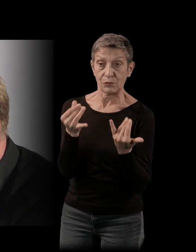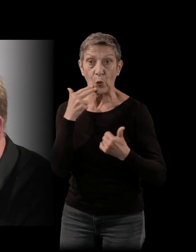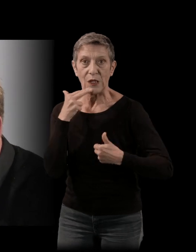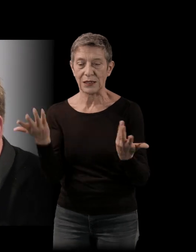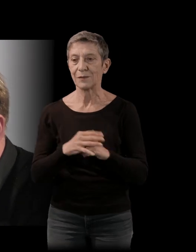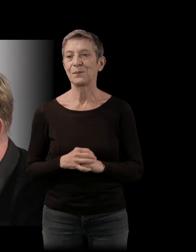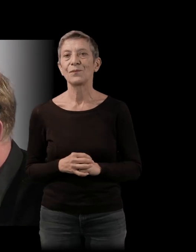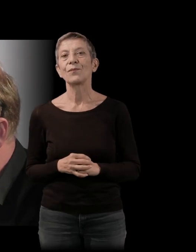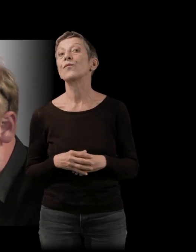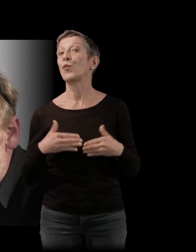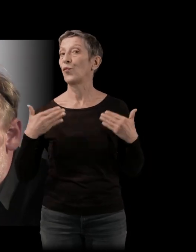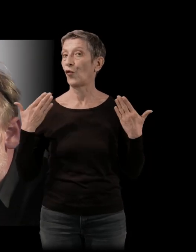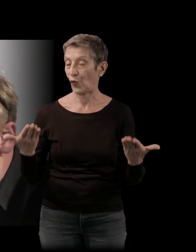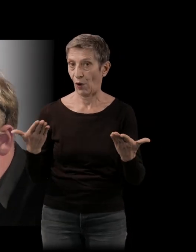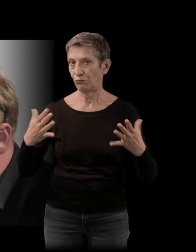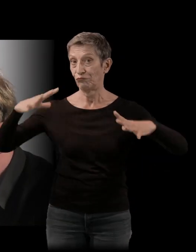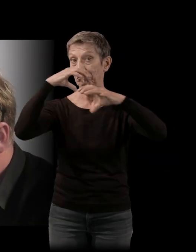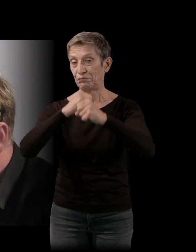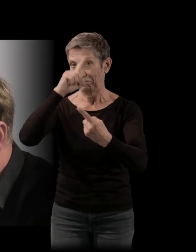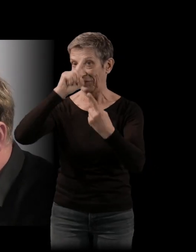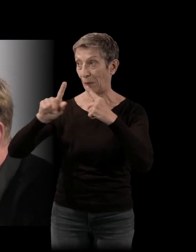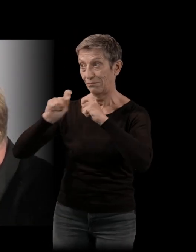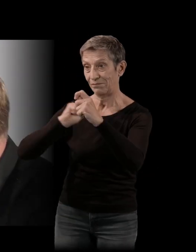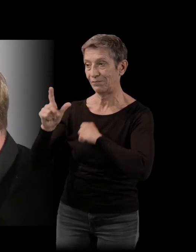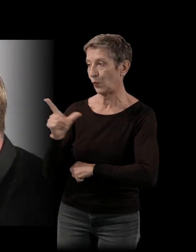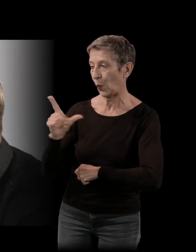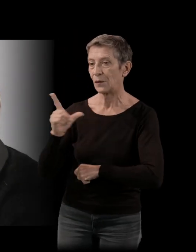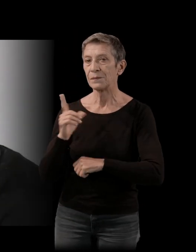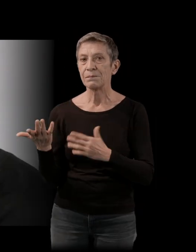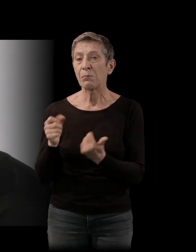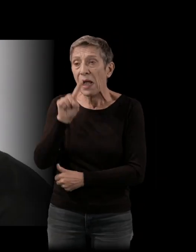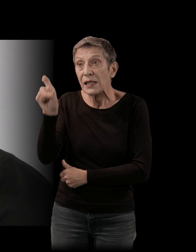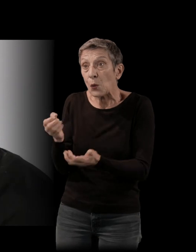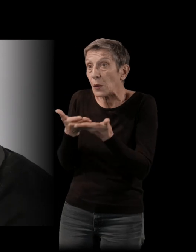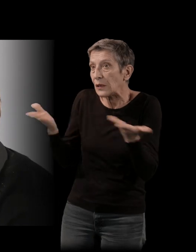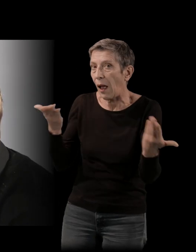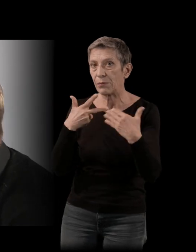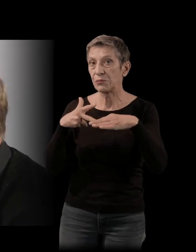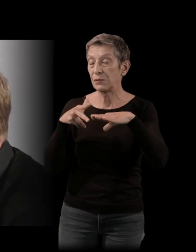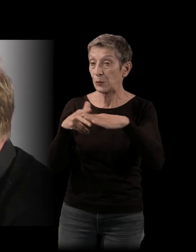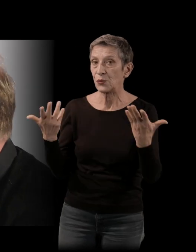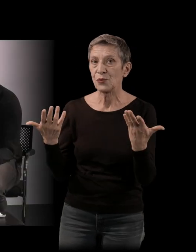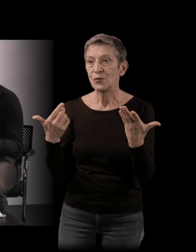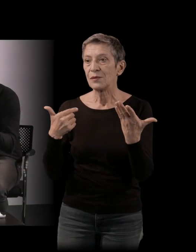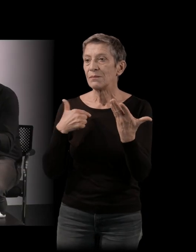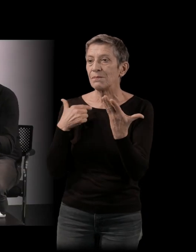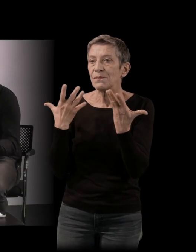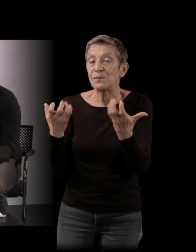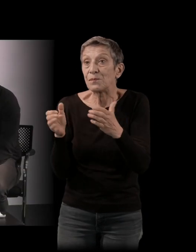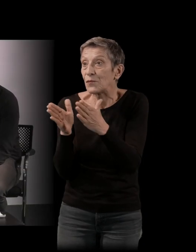vous pendant cette conversation. Et peut-être une question très simple pour commencer sur la manière. On est toujours très curieux de savoir